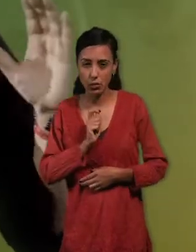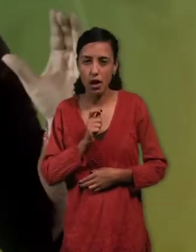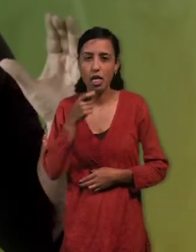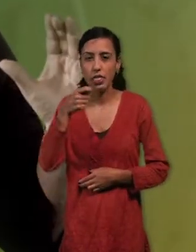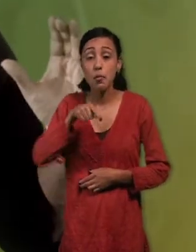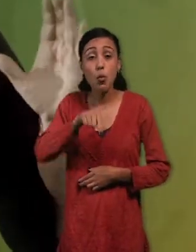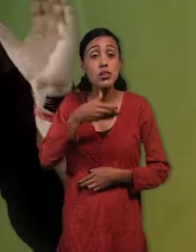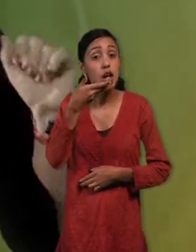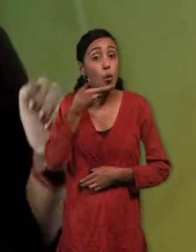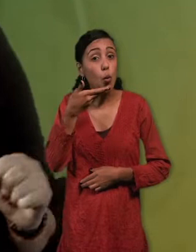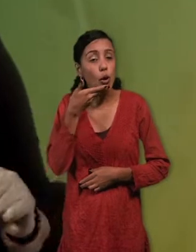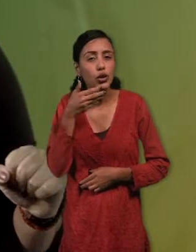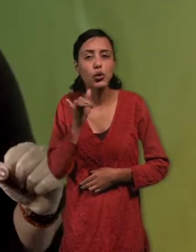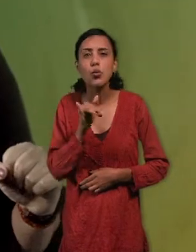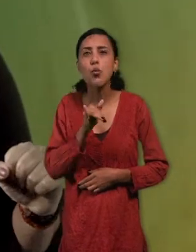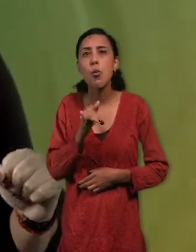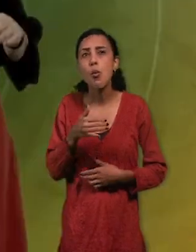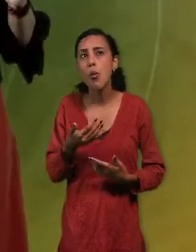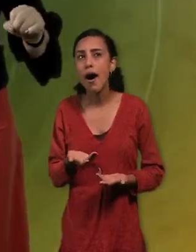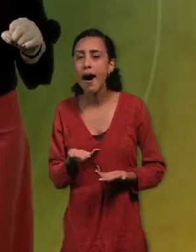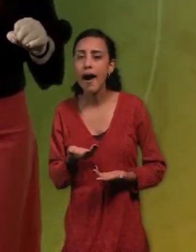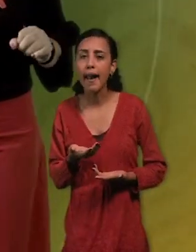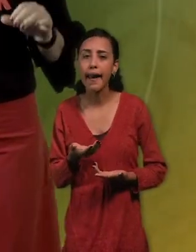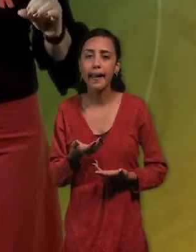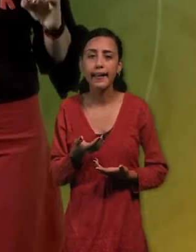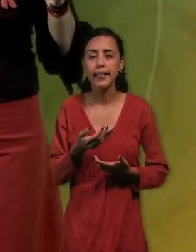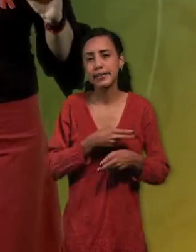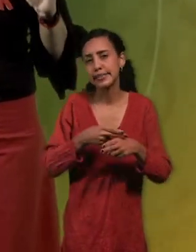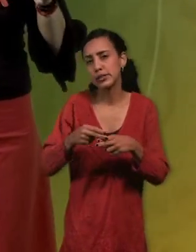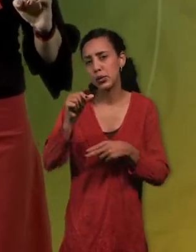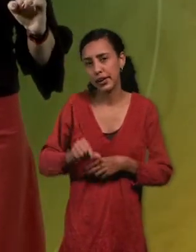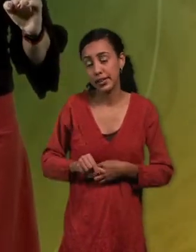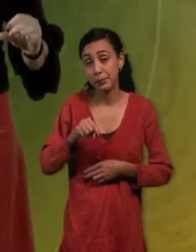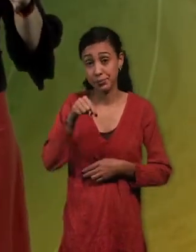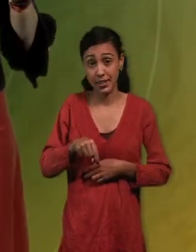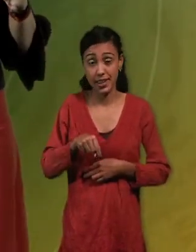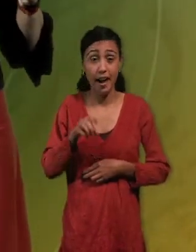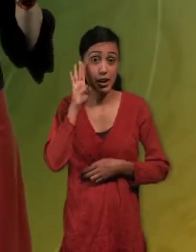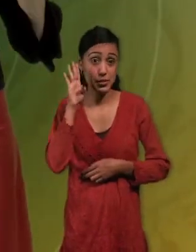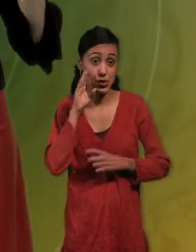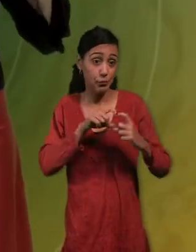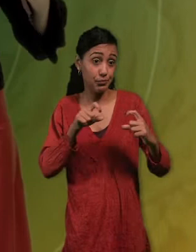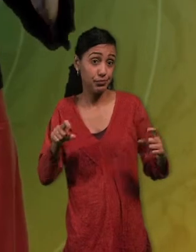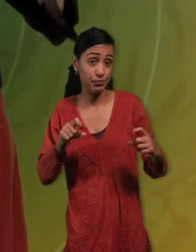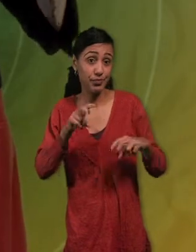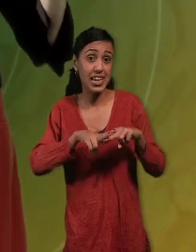ese cuento a una especie de historieta. En animación le llamamos Storyboard. Y ahí tenemos que dibujar en